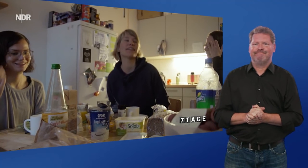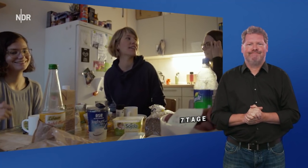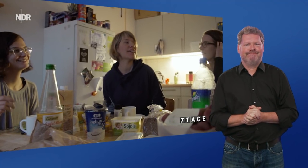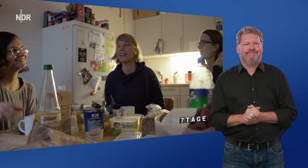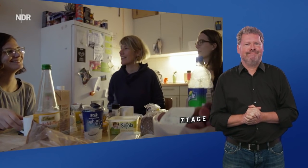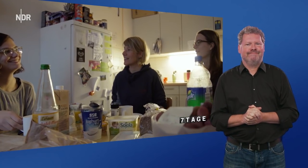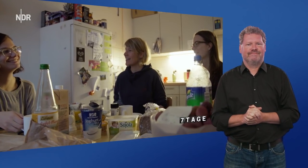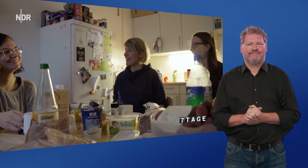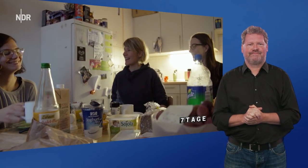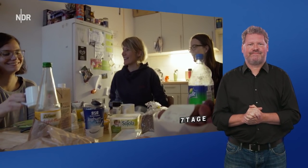Guten Morgen.